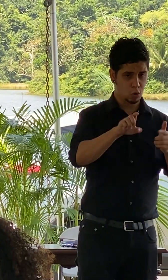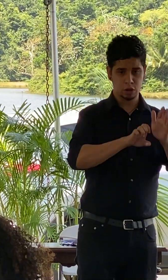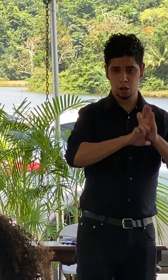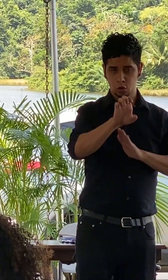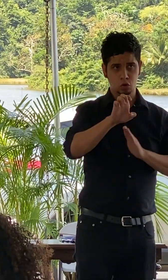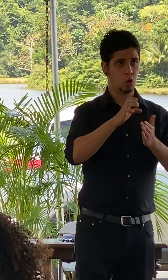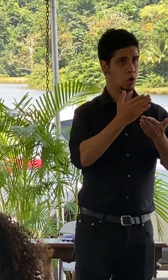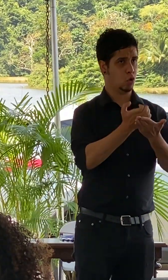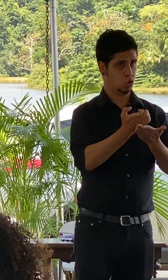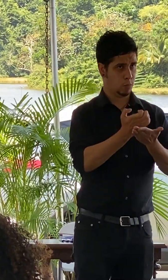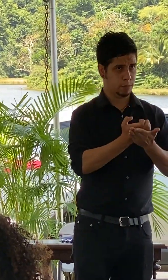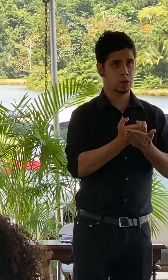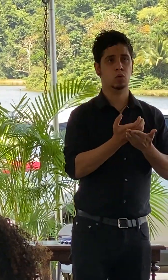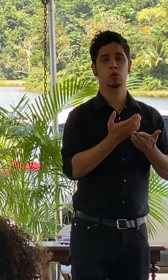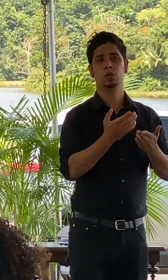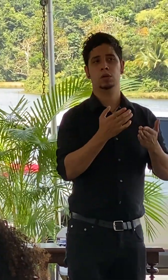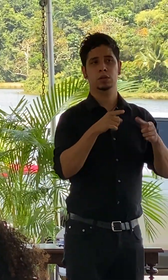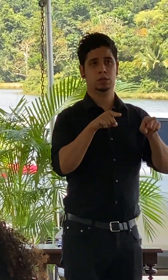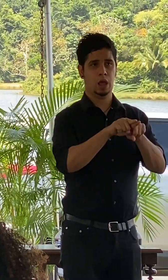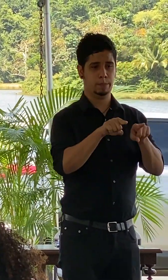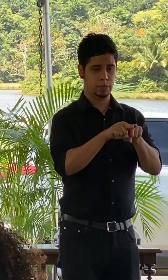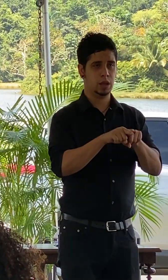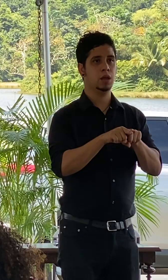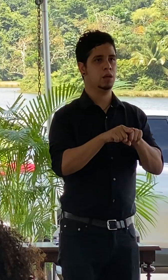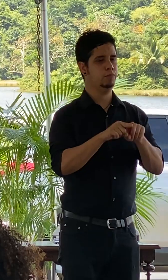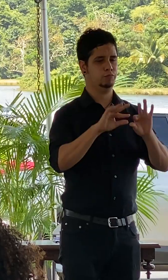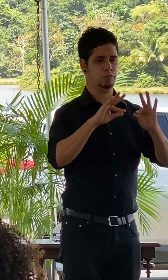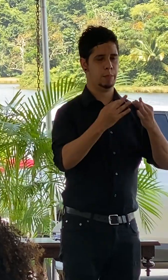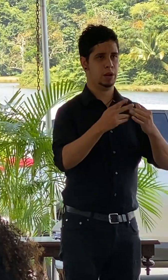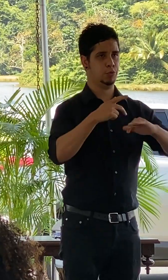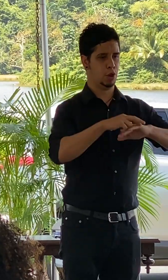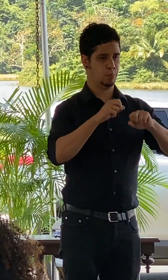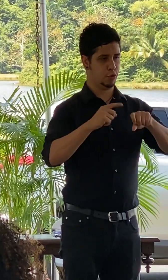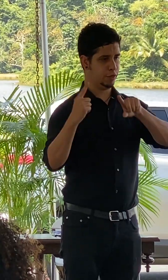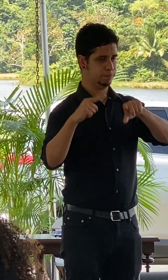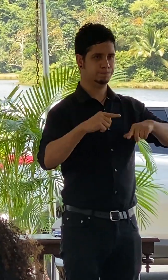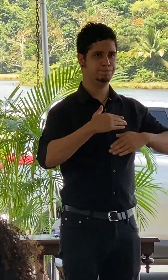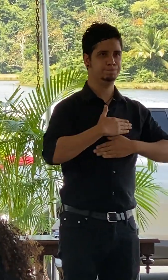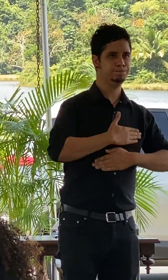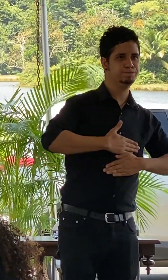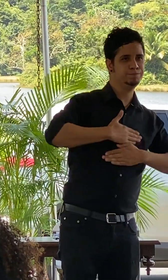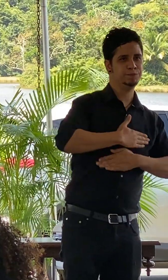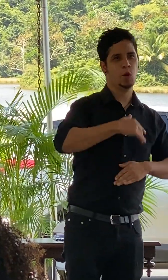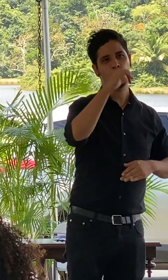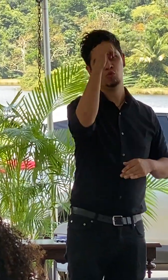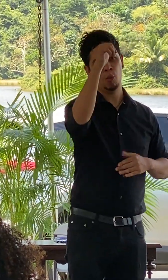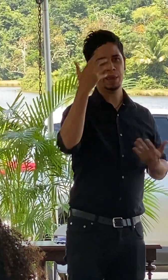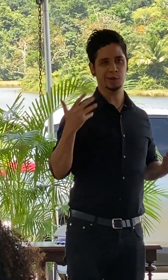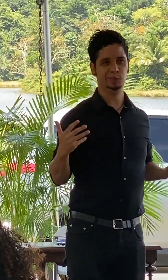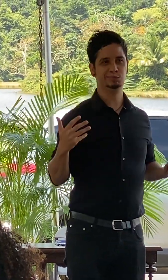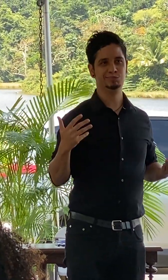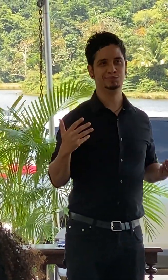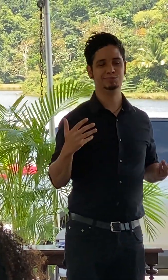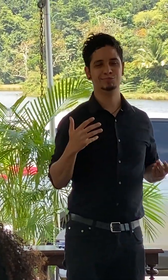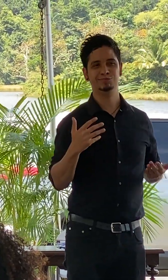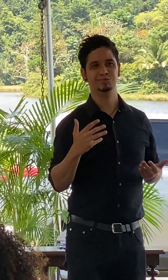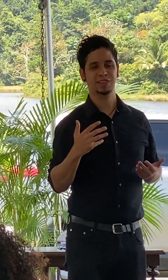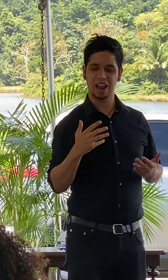económico y lugares donde nuestra familia puertorriqueña pueda darse una vueltita a los domingos y pues